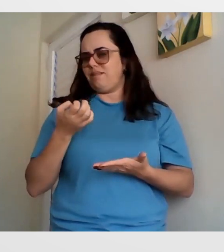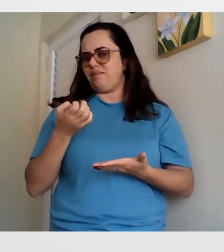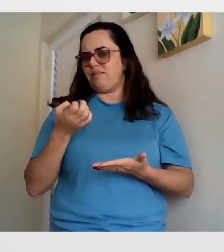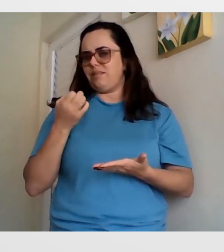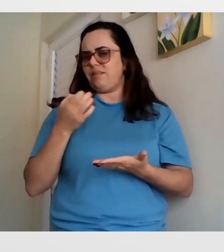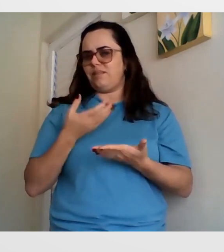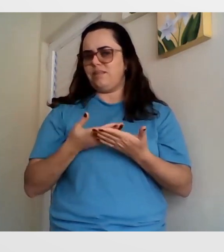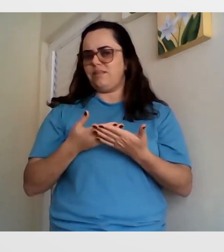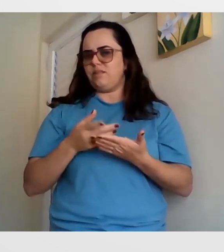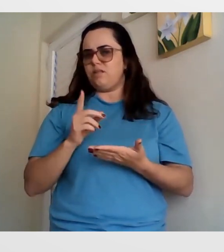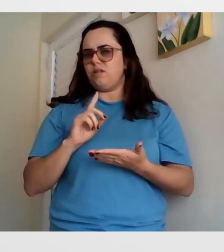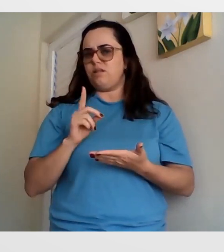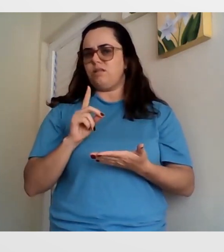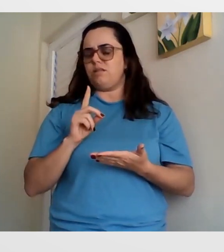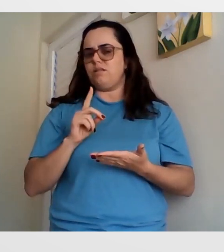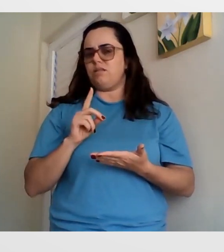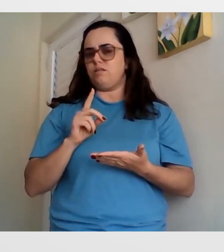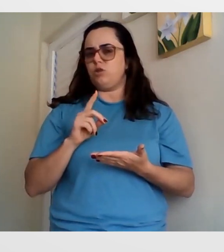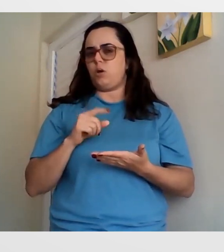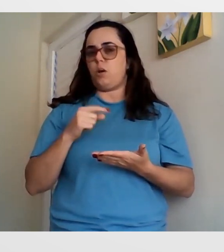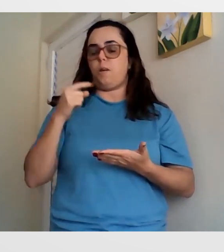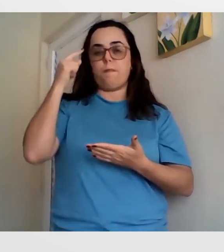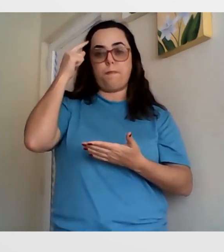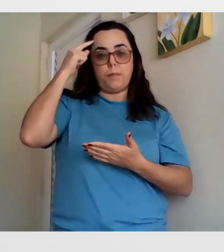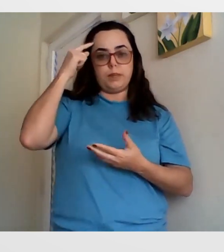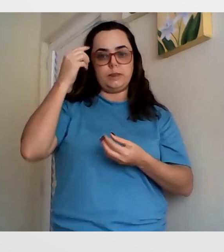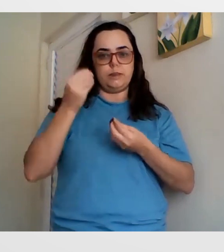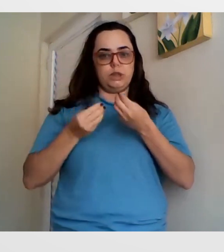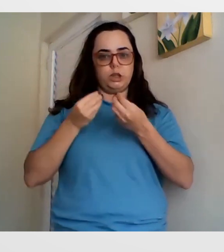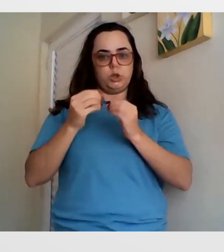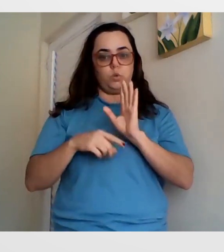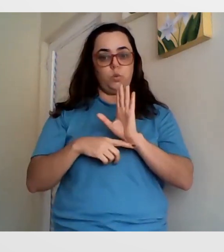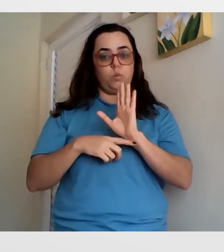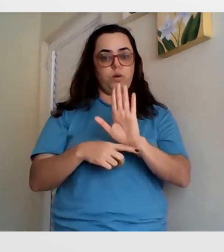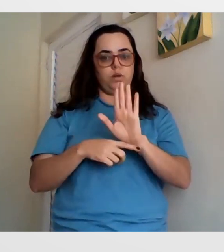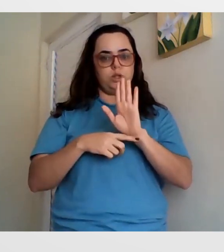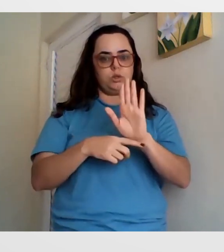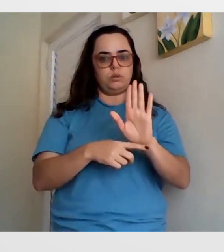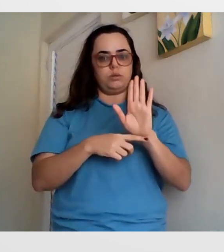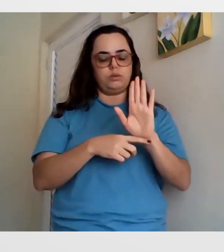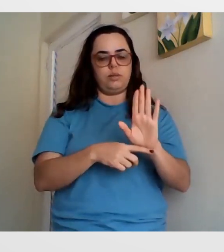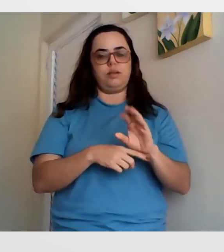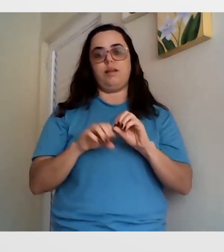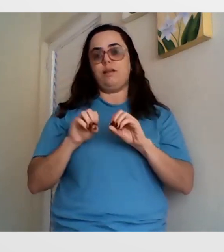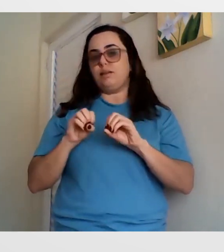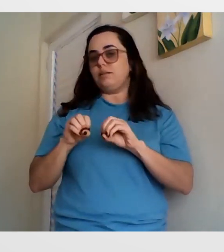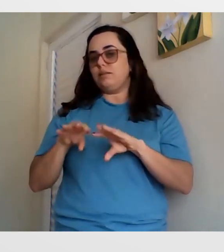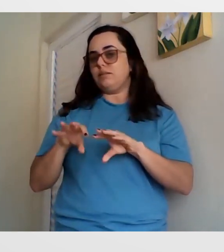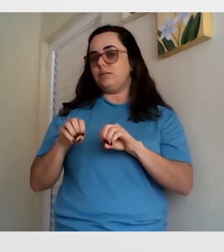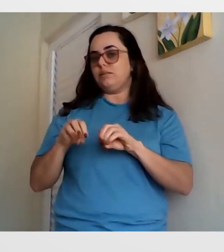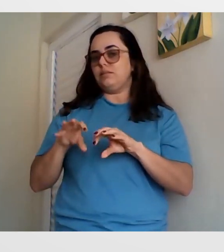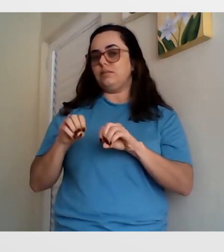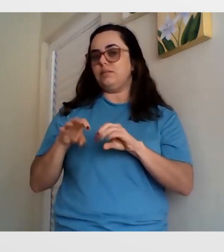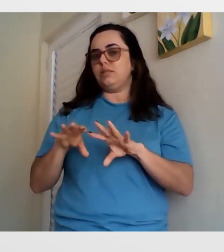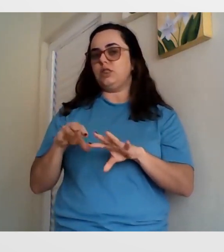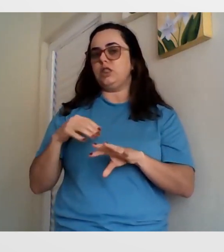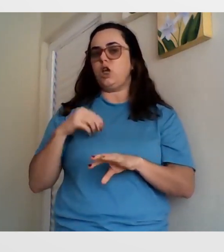intérprete de Libras na área educacional. Mas esse não era o meu objetivo. Eu não queria trabalhar na área educacional.